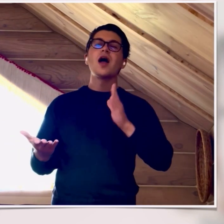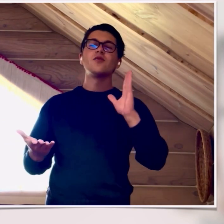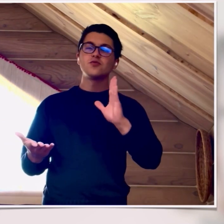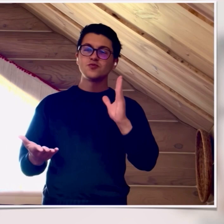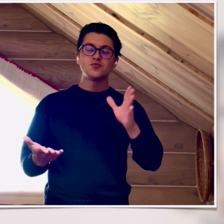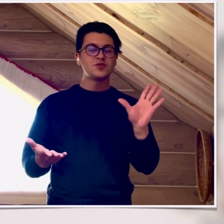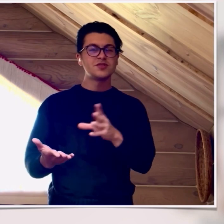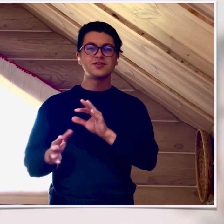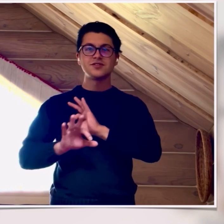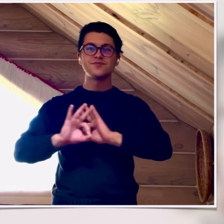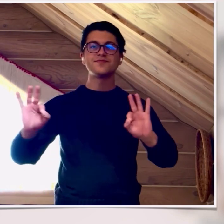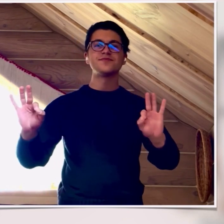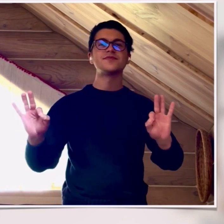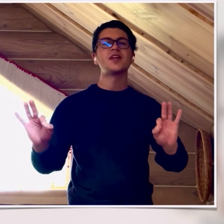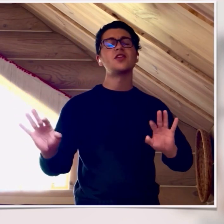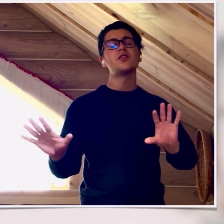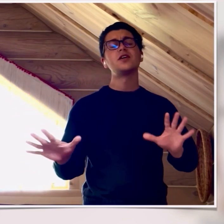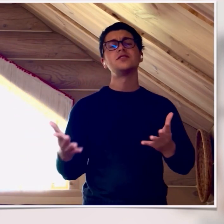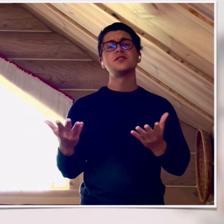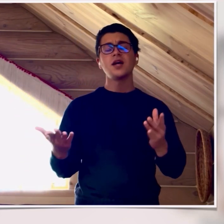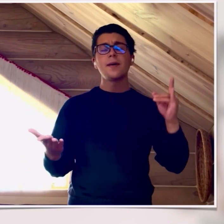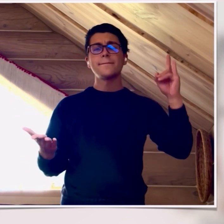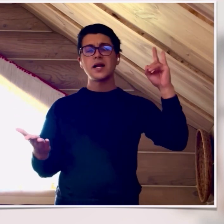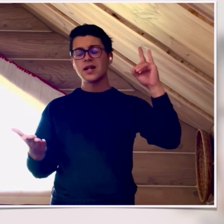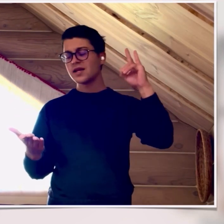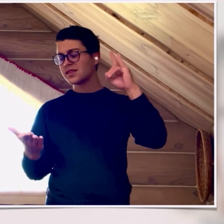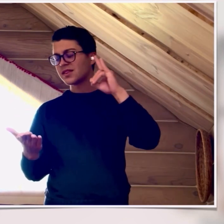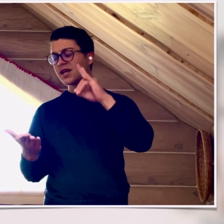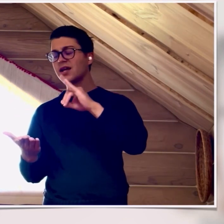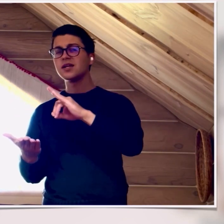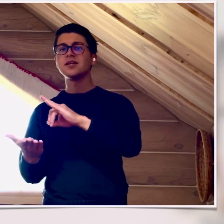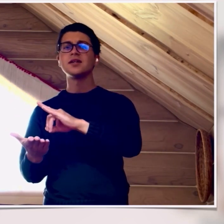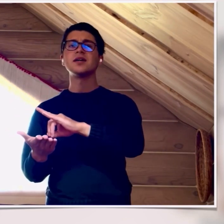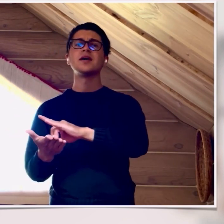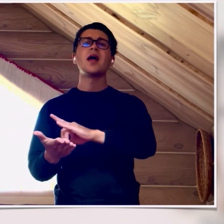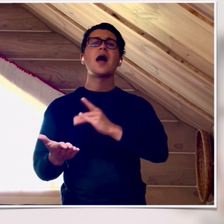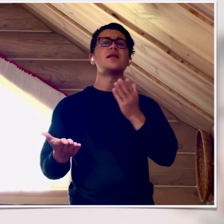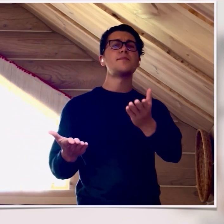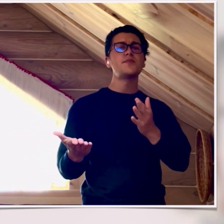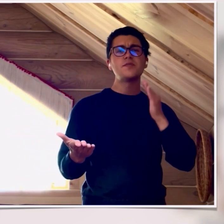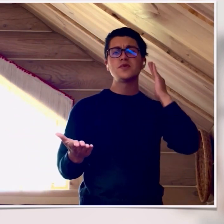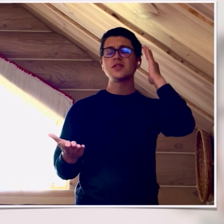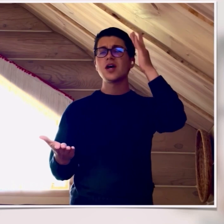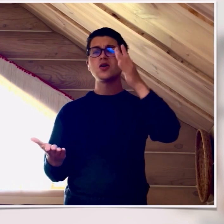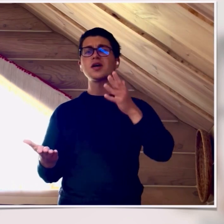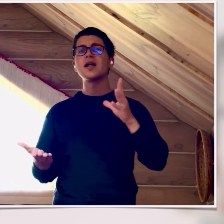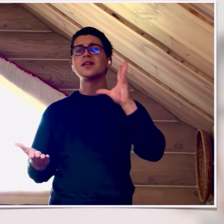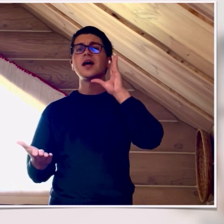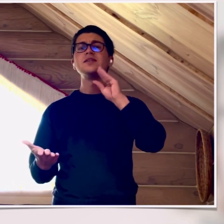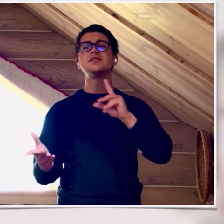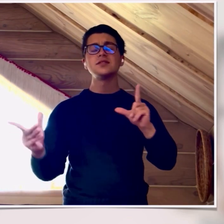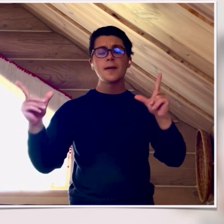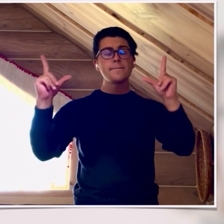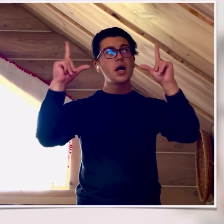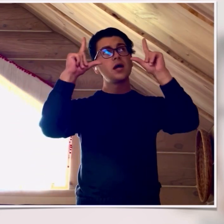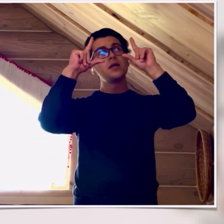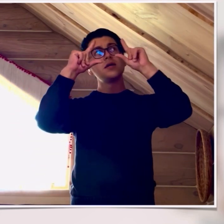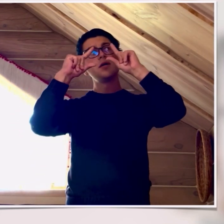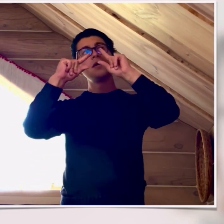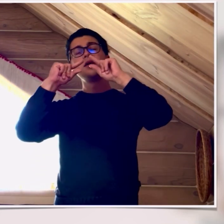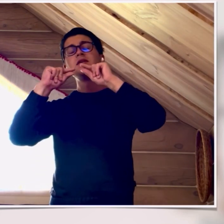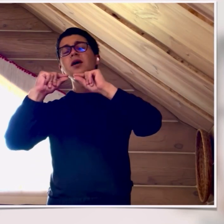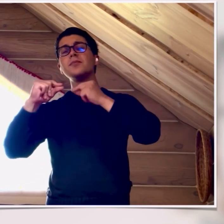Однажды Все будет отлично Однажды прилетай О тебе мечтаю, когда